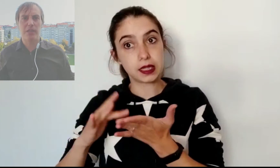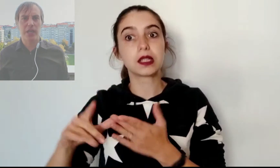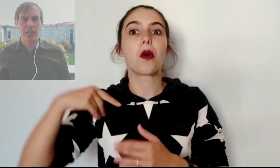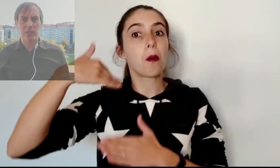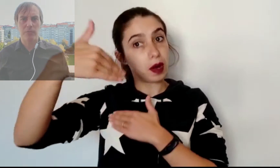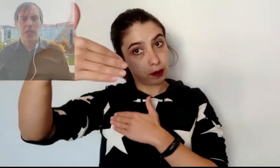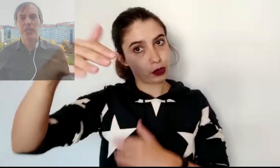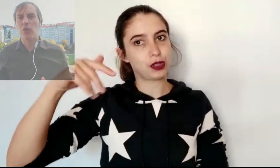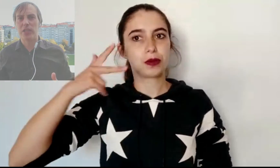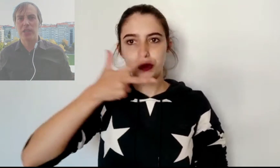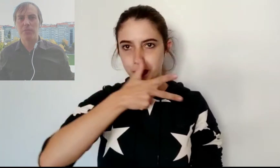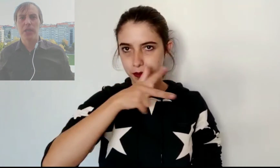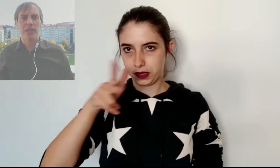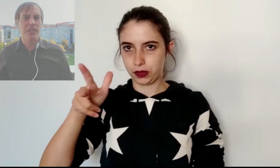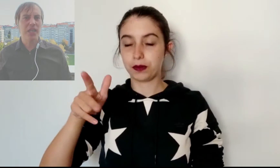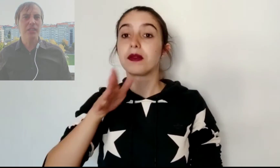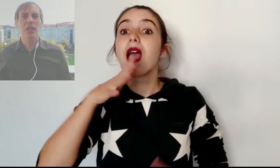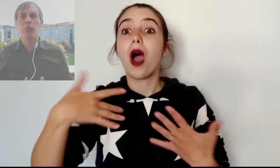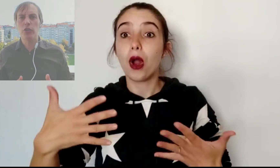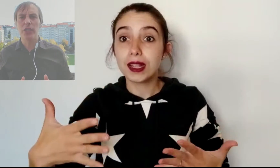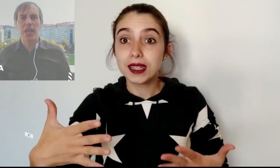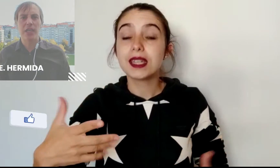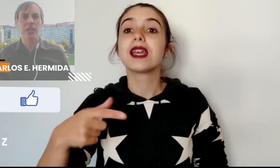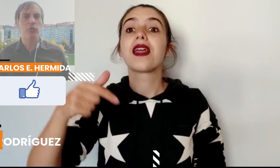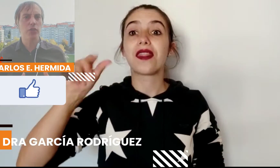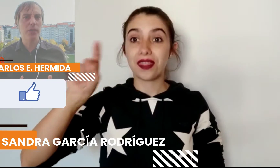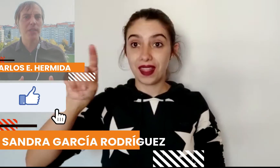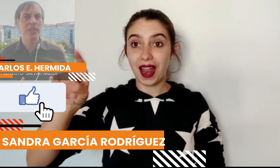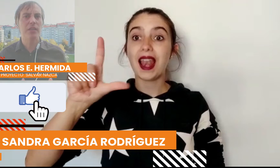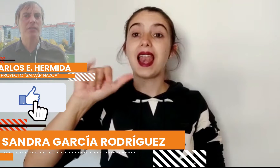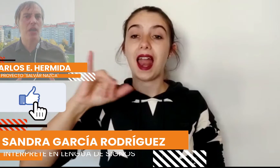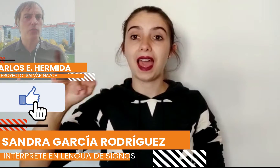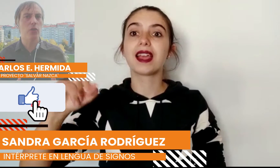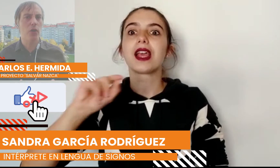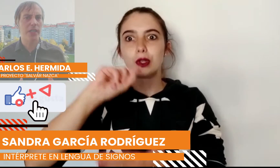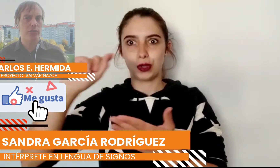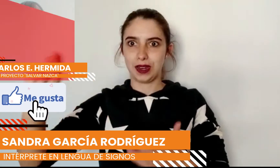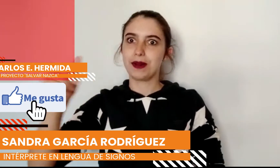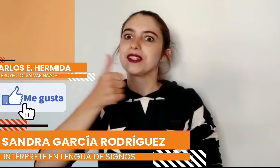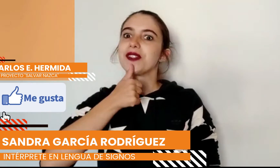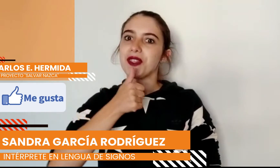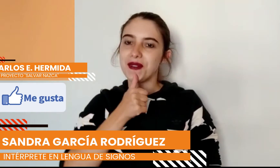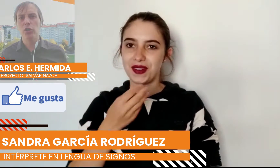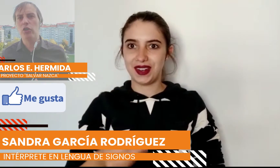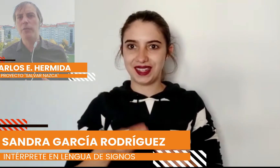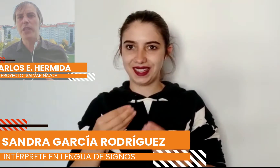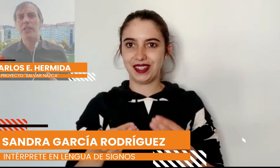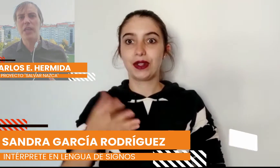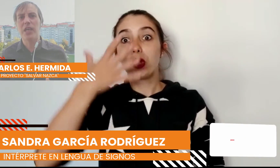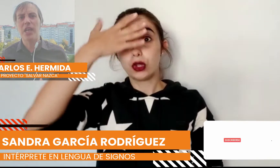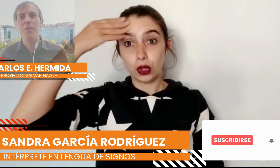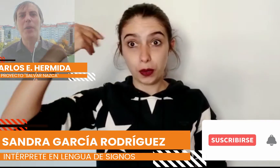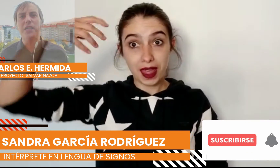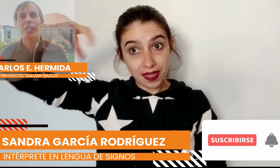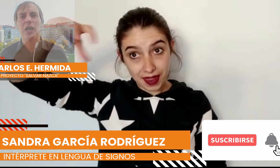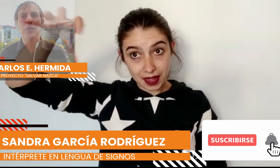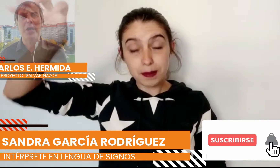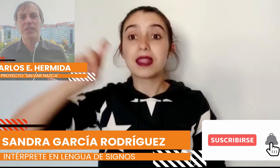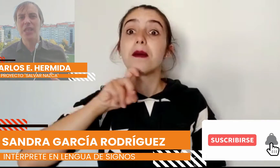entregas. Y ahora sí, desgasten el botón de like y suscríbanse si aún no lo han hecho. No se olviden de darle a la campanita para estar